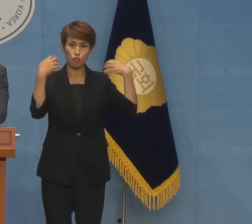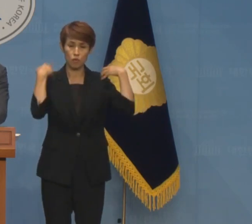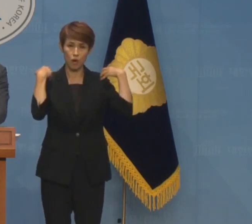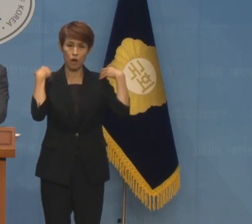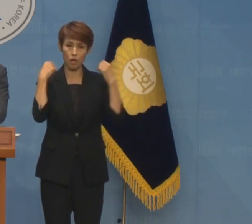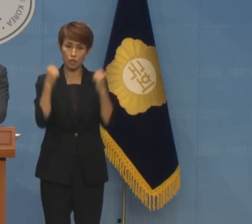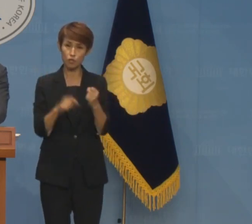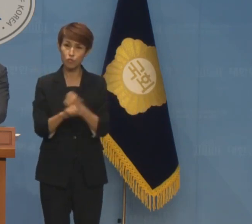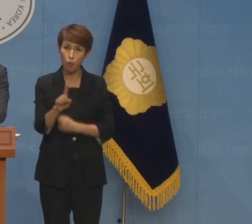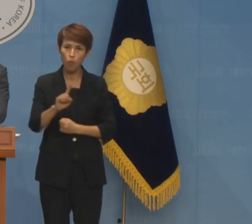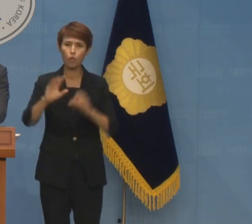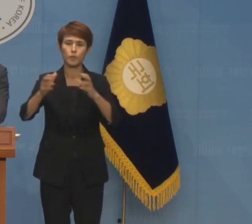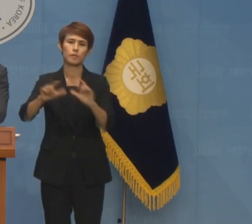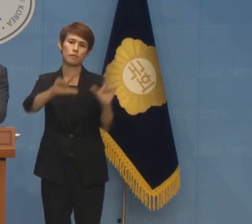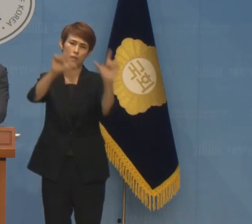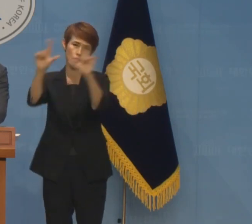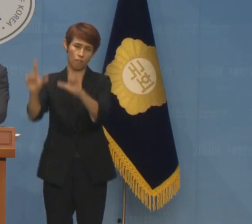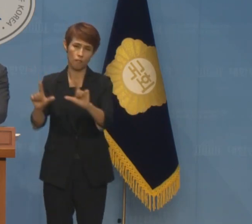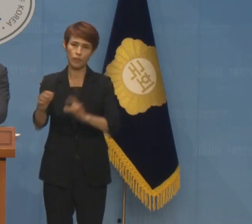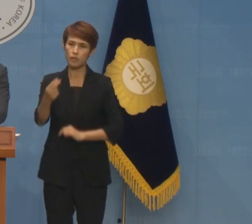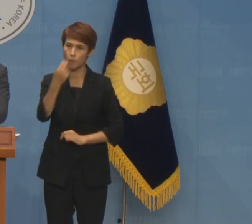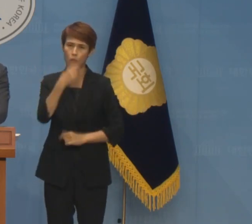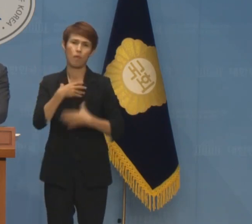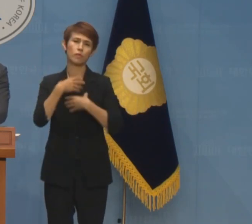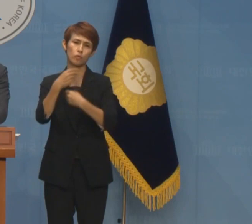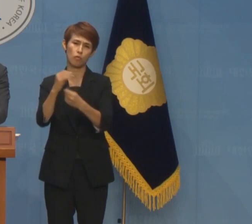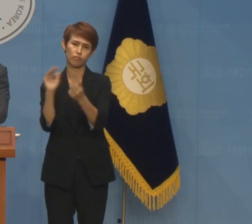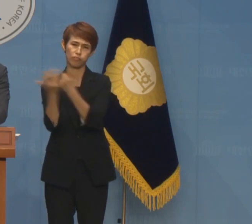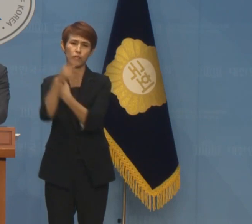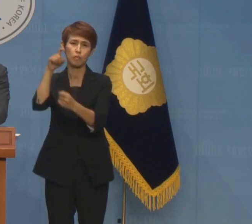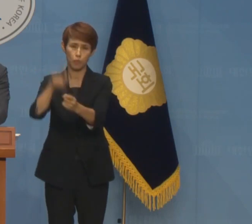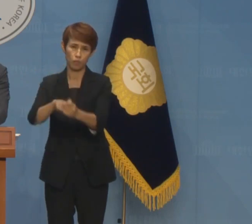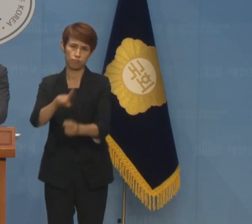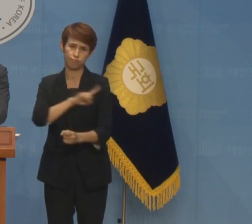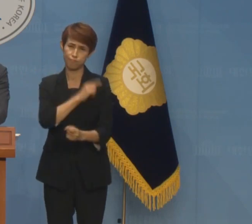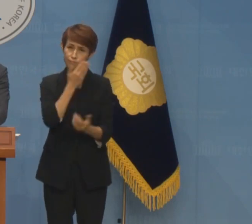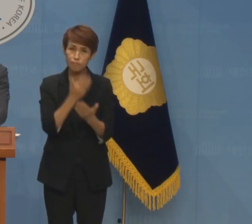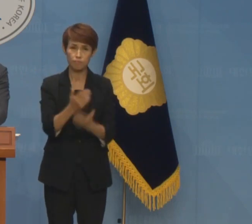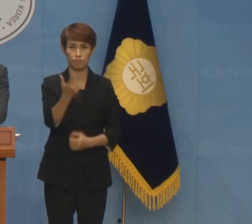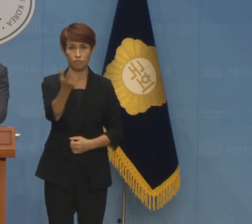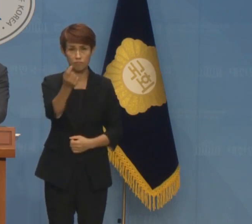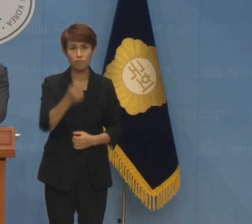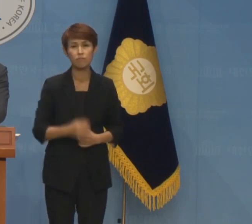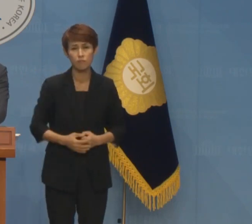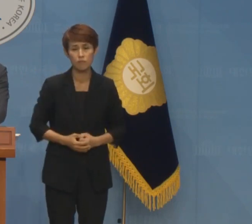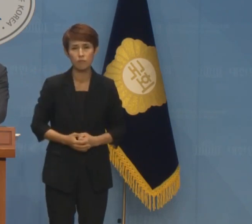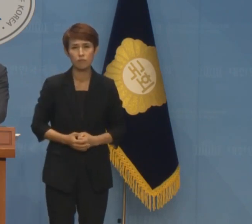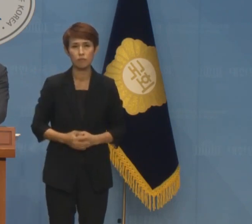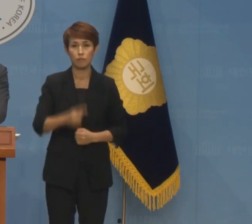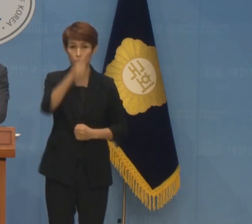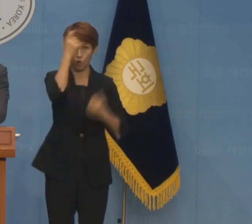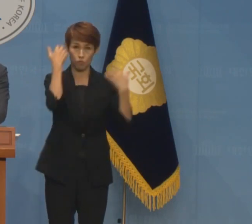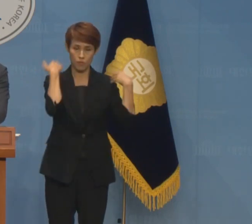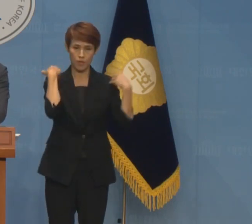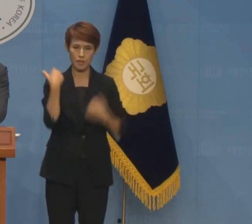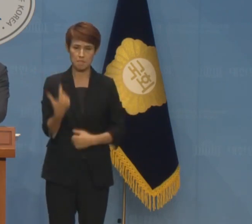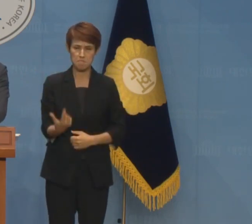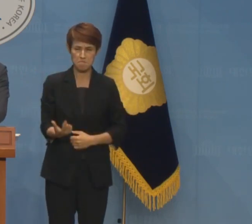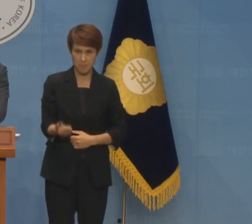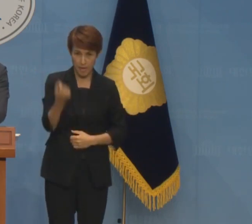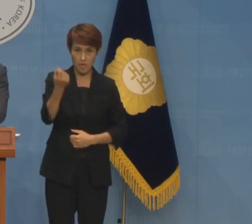이유는 국민의 생명과 안전 가장 중요한 책무라고 생각합니다. 정부 차원의 신속한